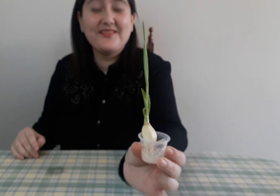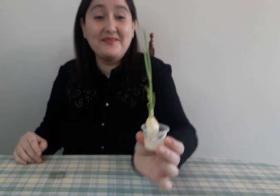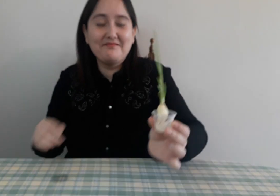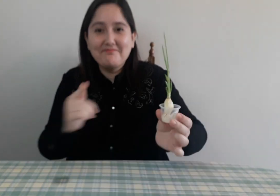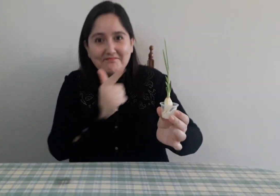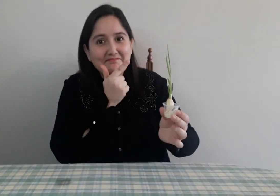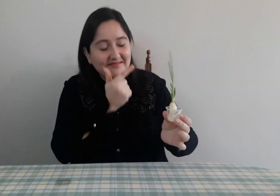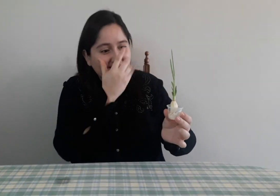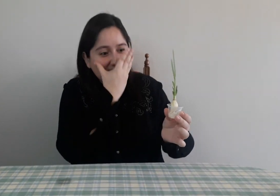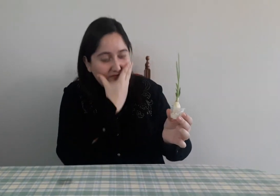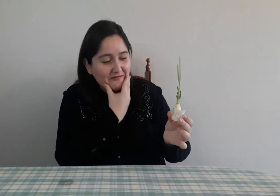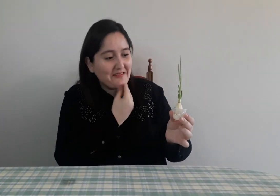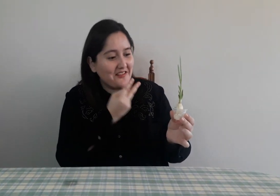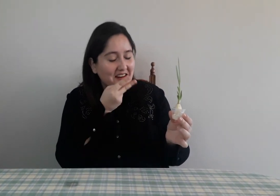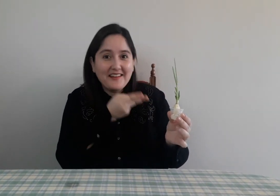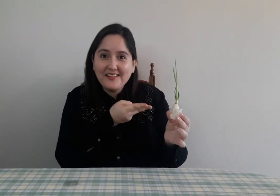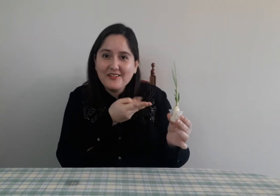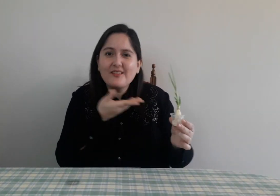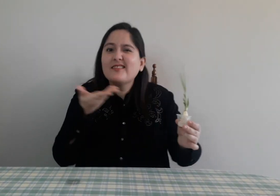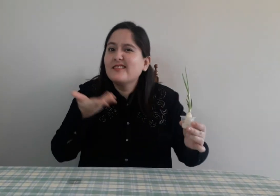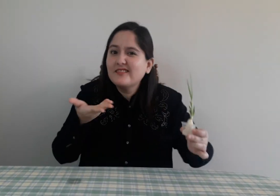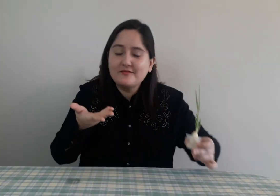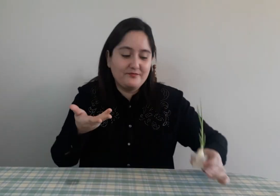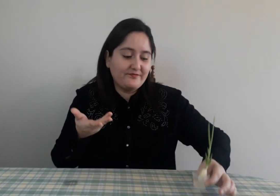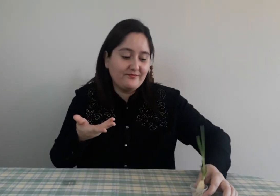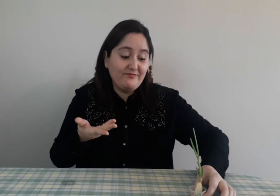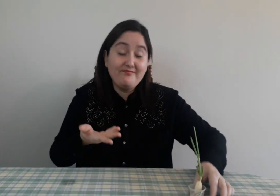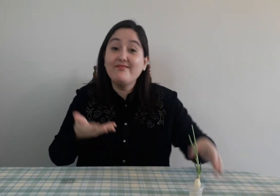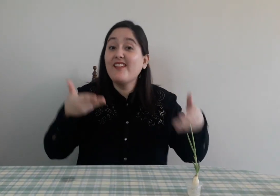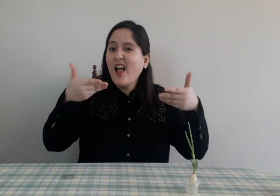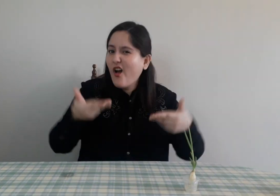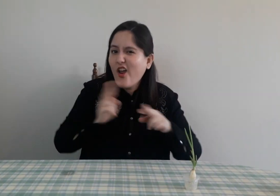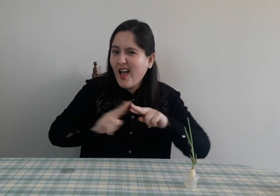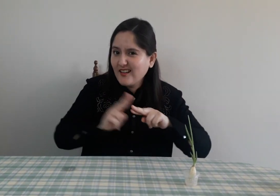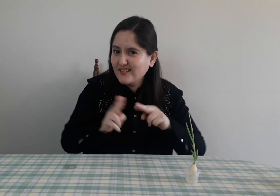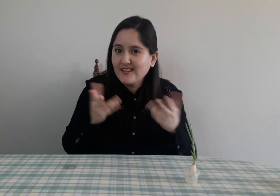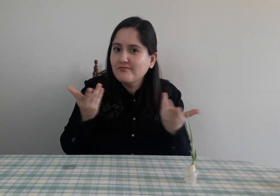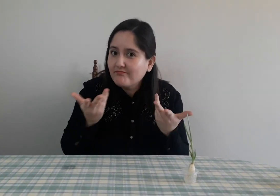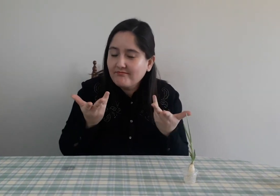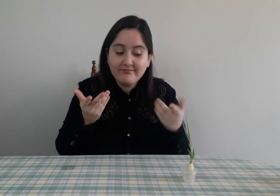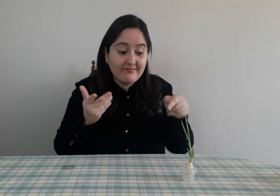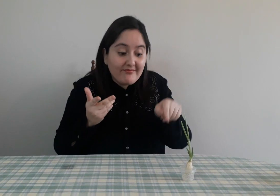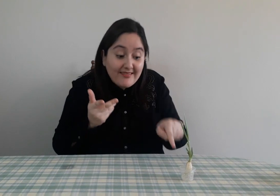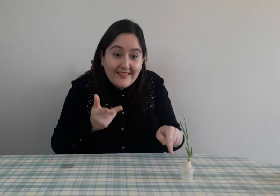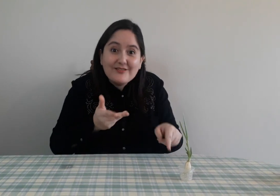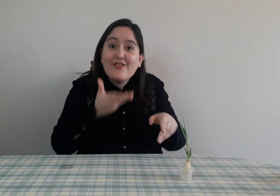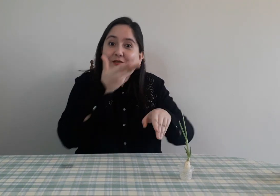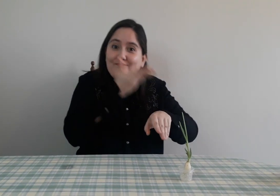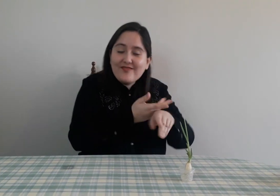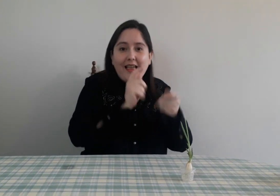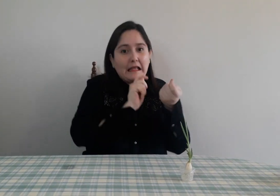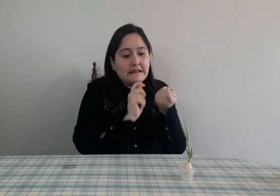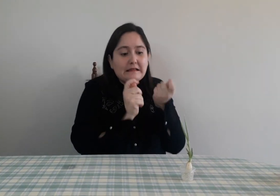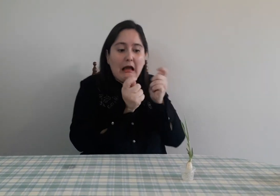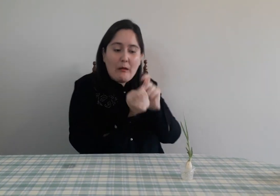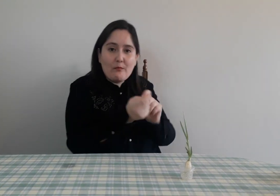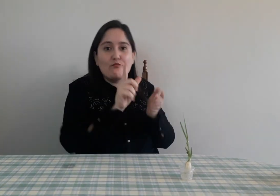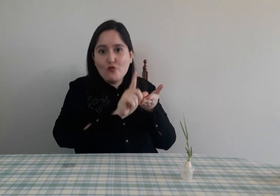¡Qué bacán! Está súper bonita. Ya, y ahora, ¿qué es lo que tenemos que hacer? Tenemos que cambiarla de lugar.